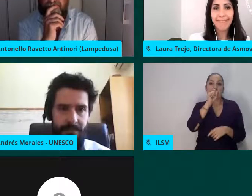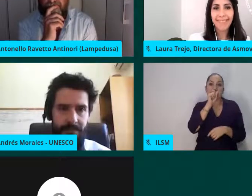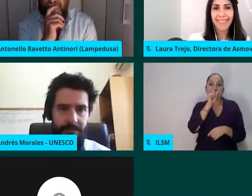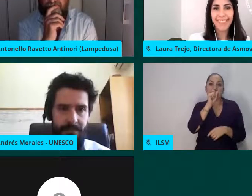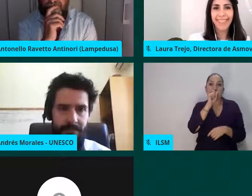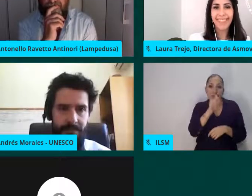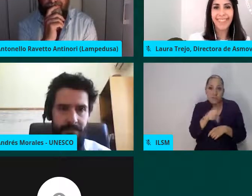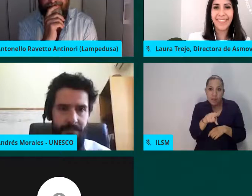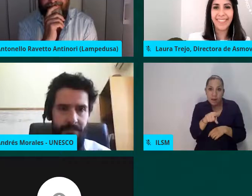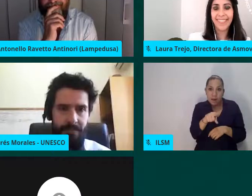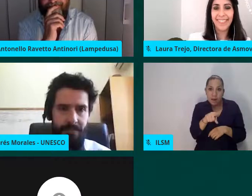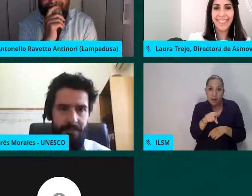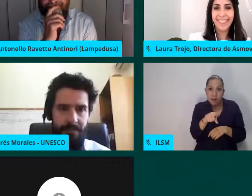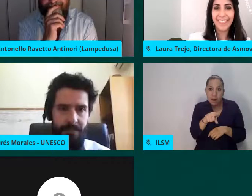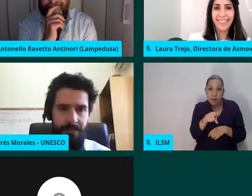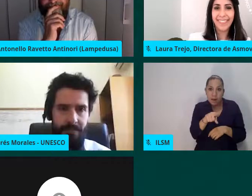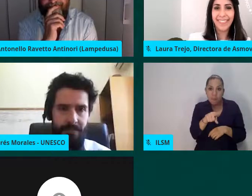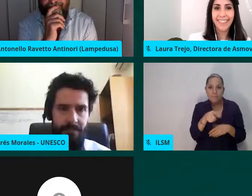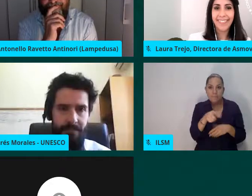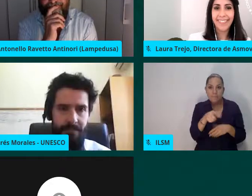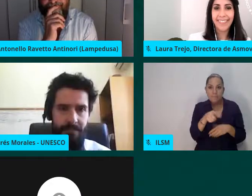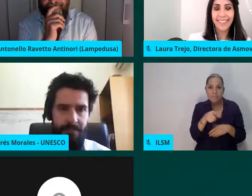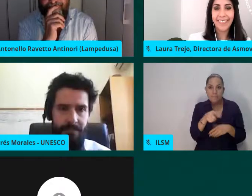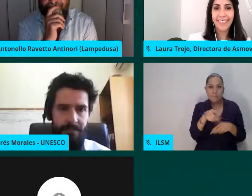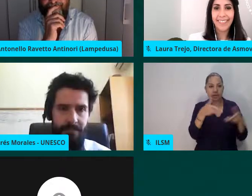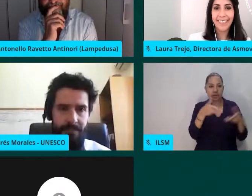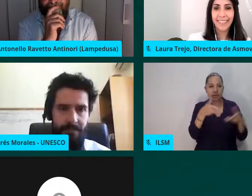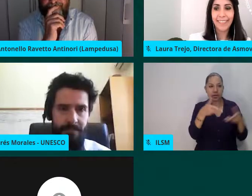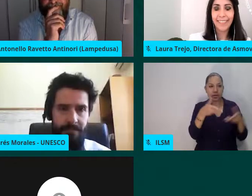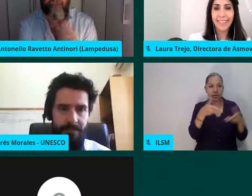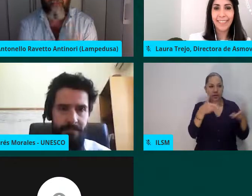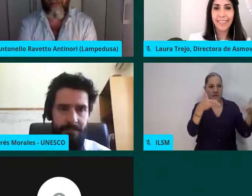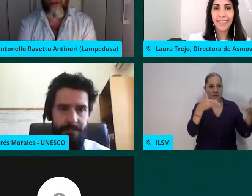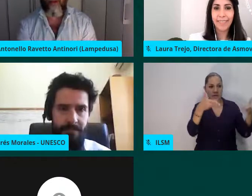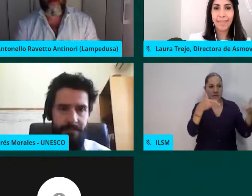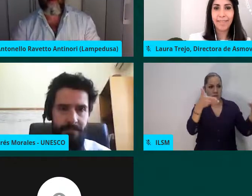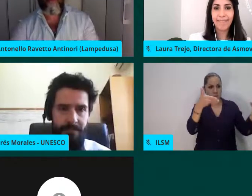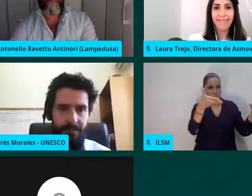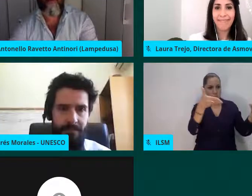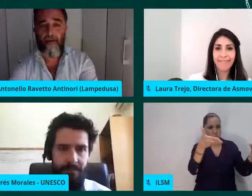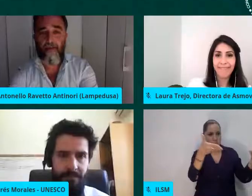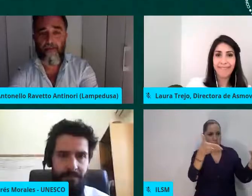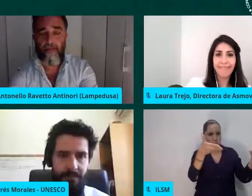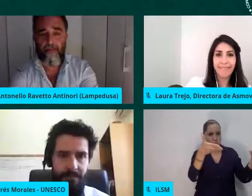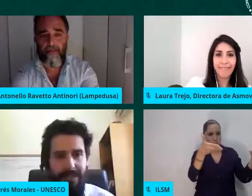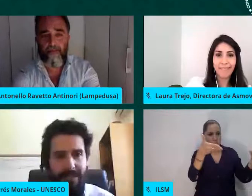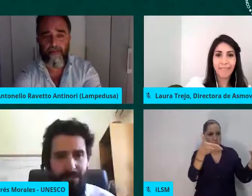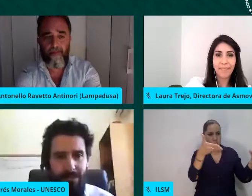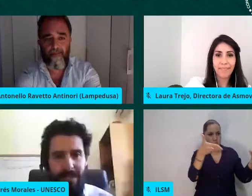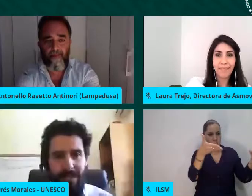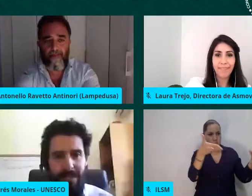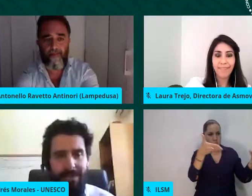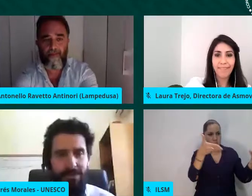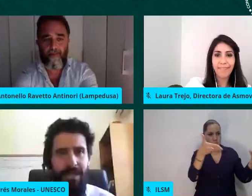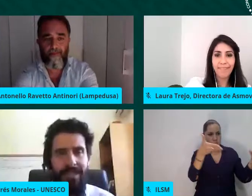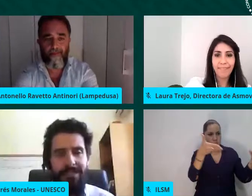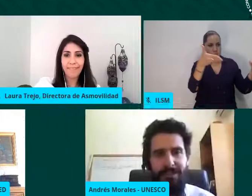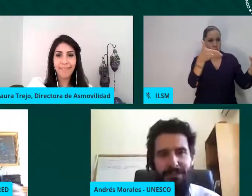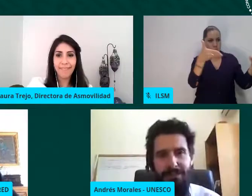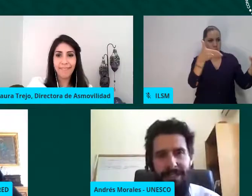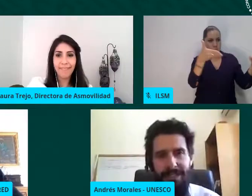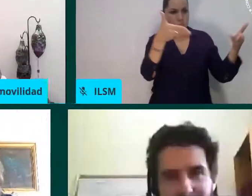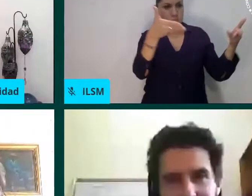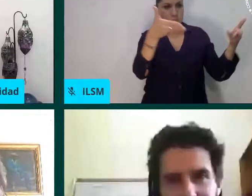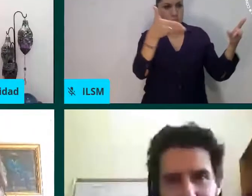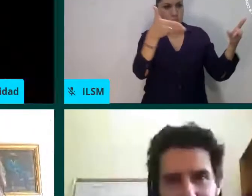Muchas gracias. Andrés. Muchas gracias, Geraldina. Un saludo a todas